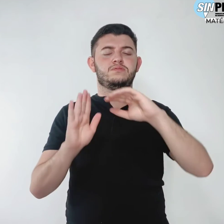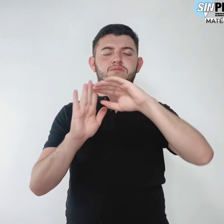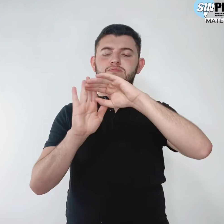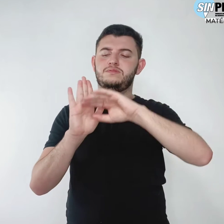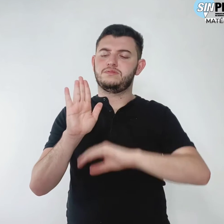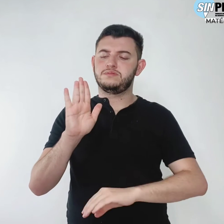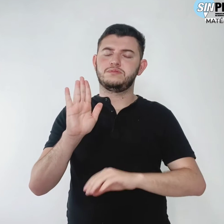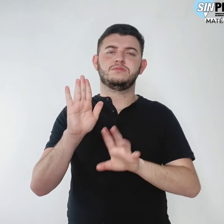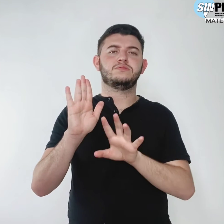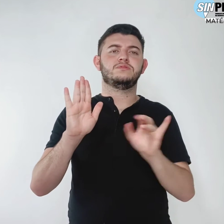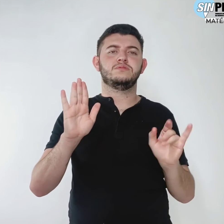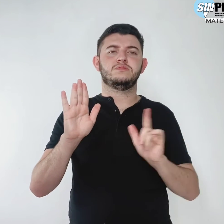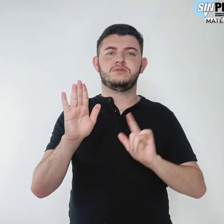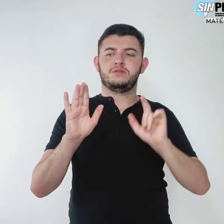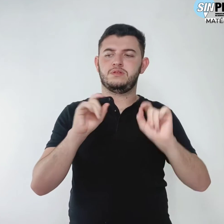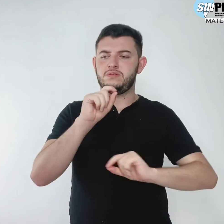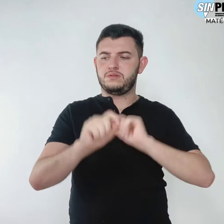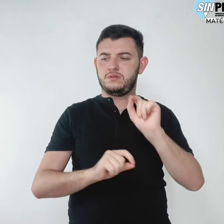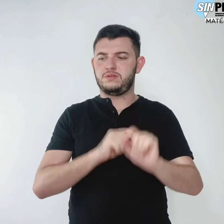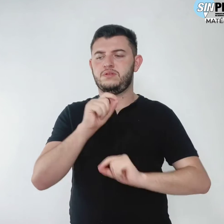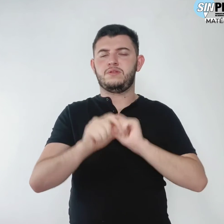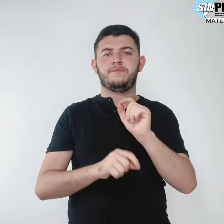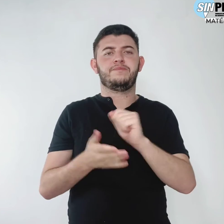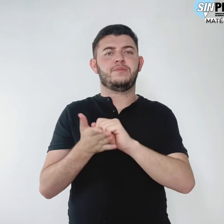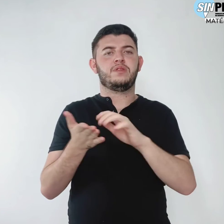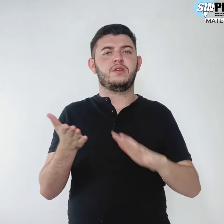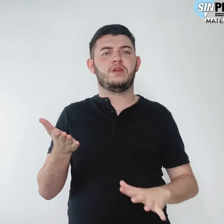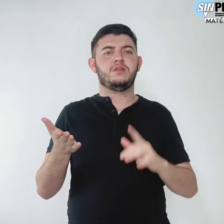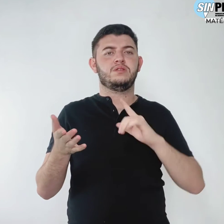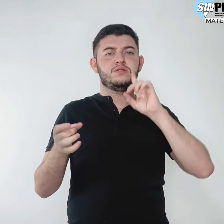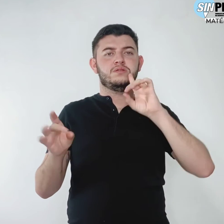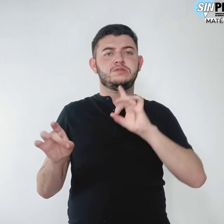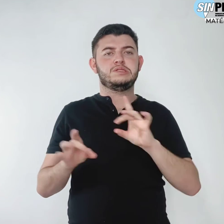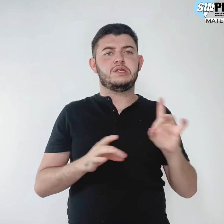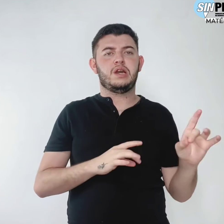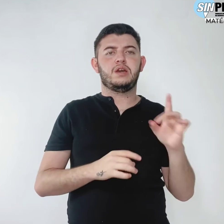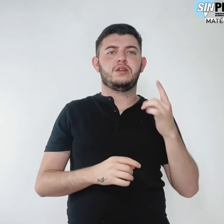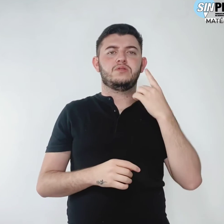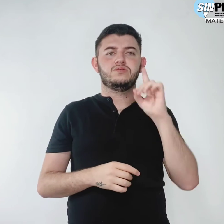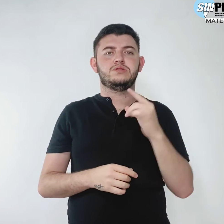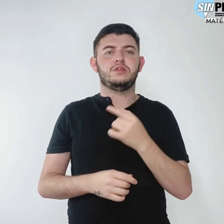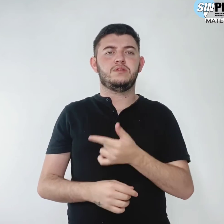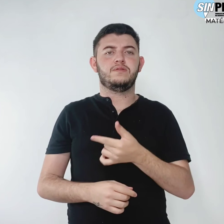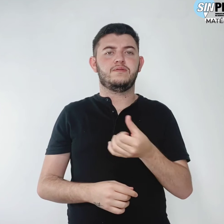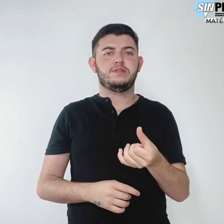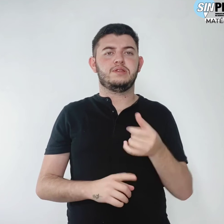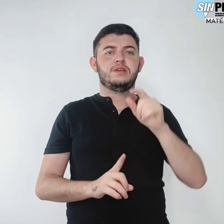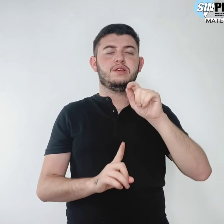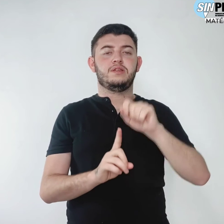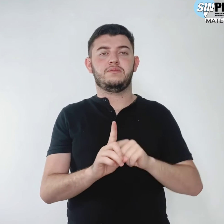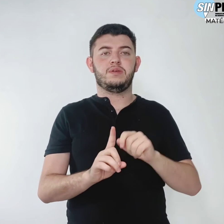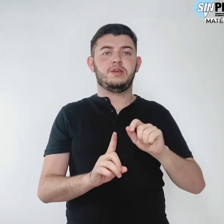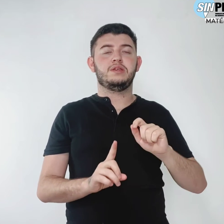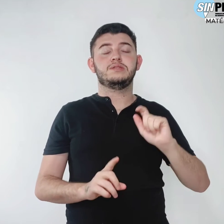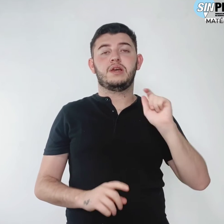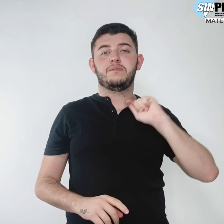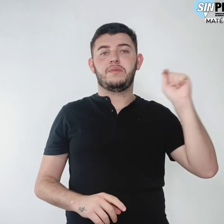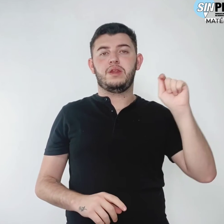programação, terá atividades diárias de 26 de abril a 1º de